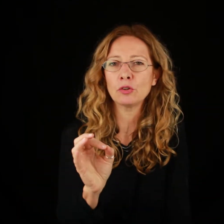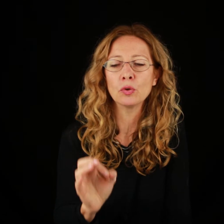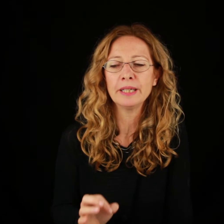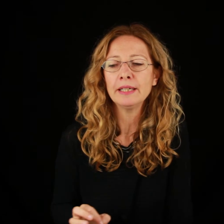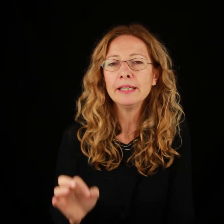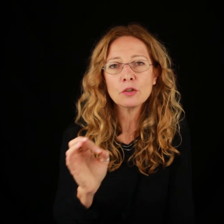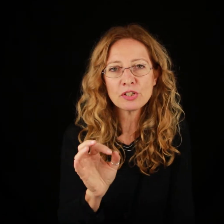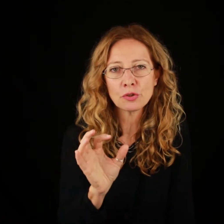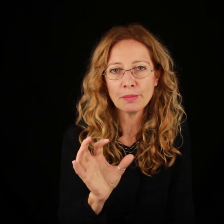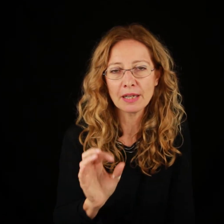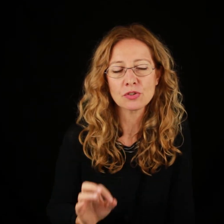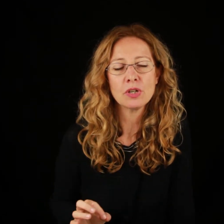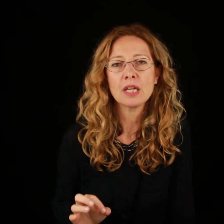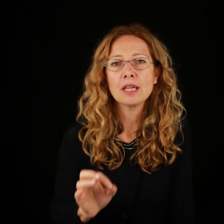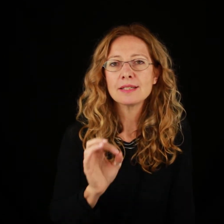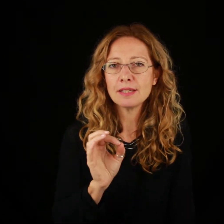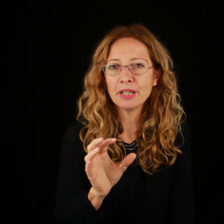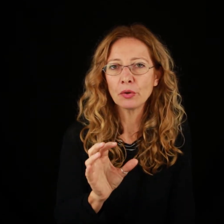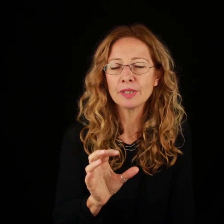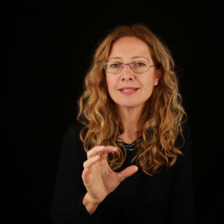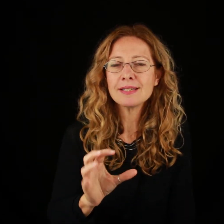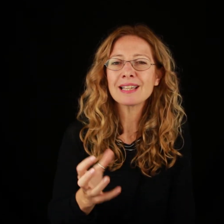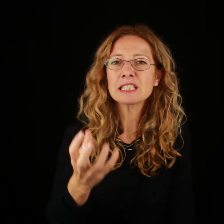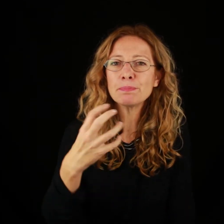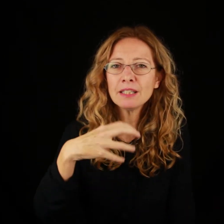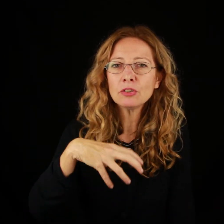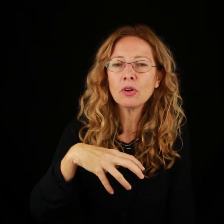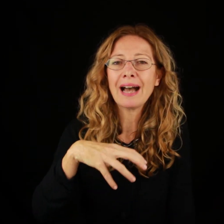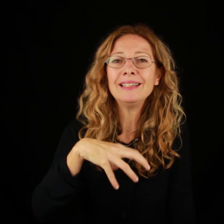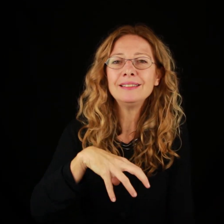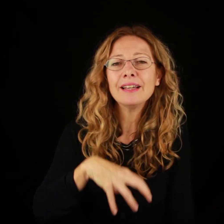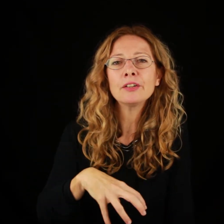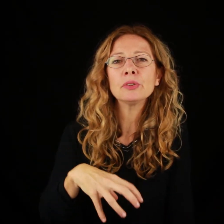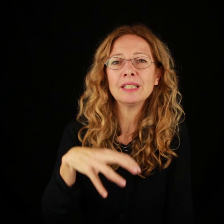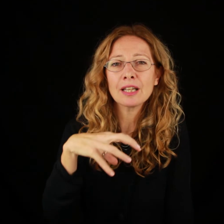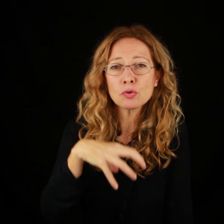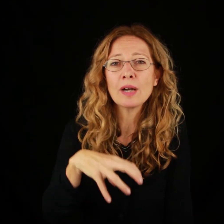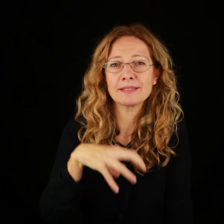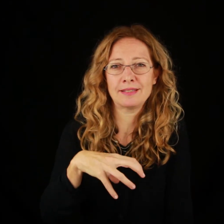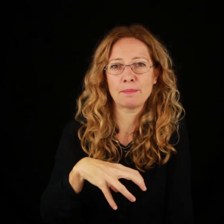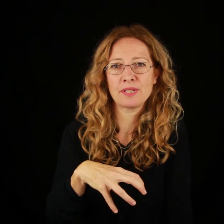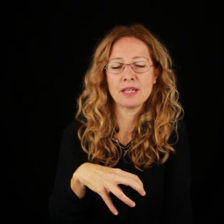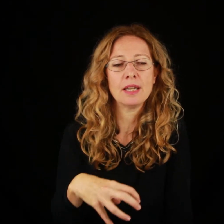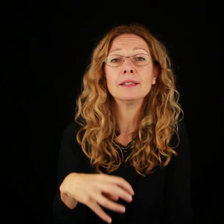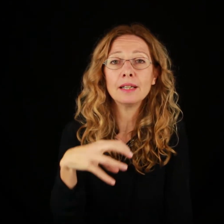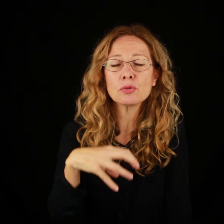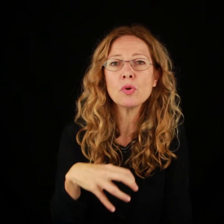come in questo romanzo Simenon si sia spinto all'interno della sua stessa psiche e della sua